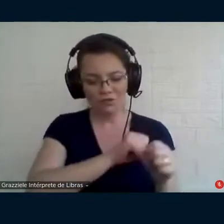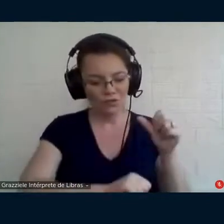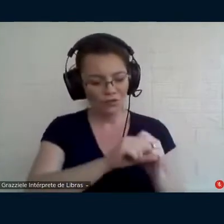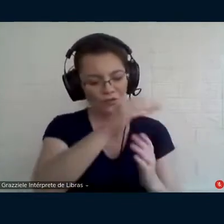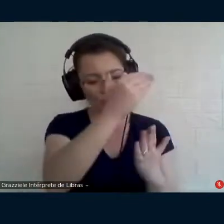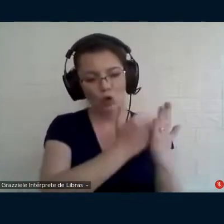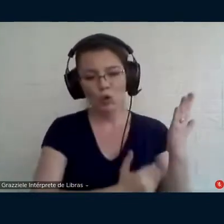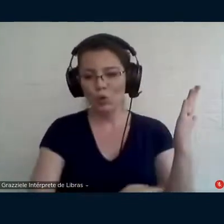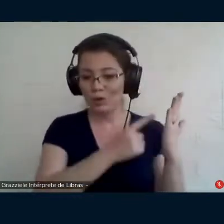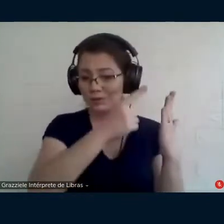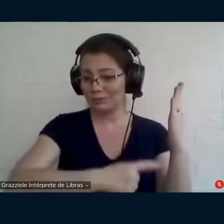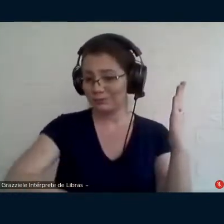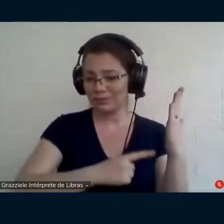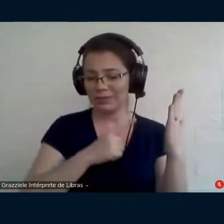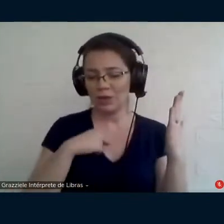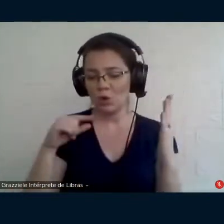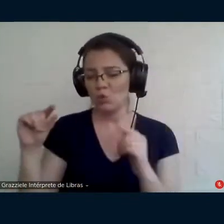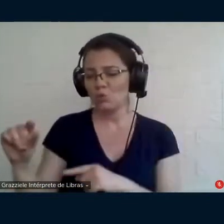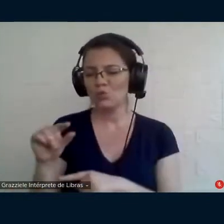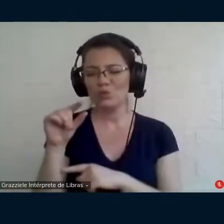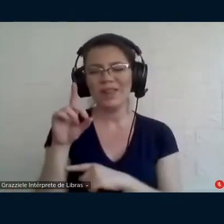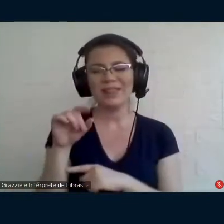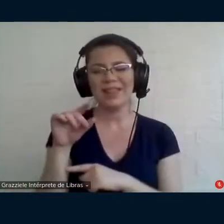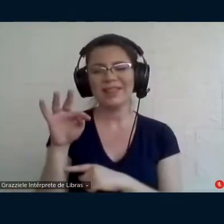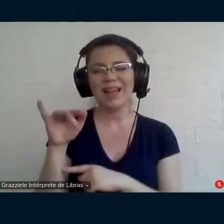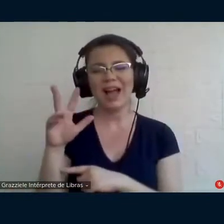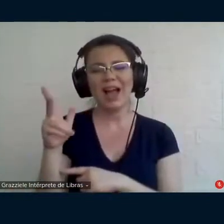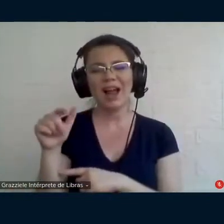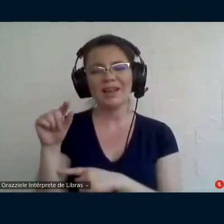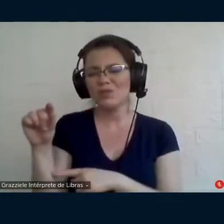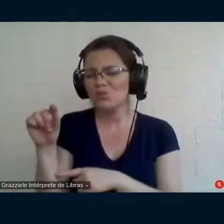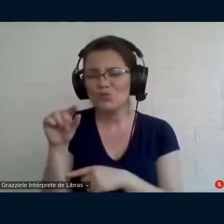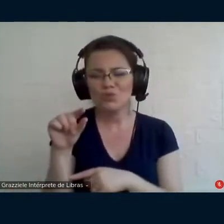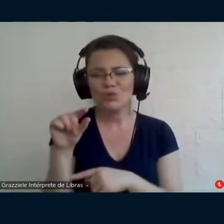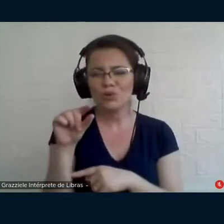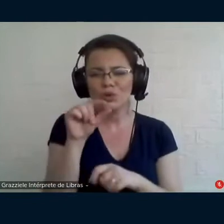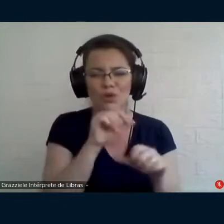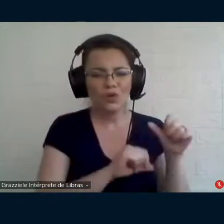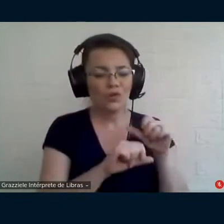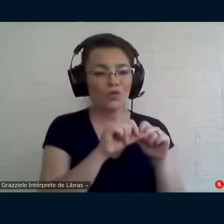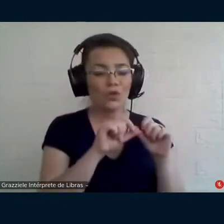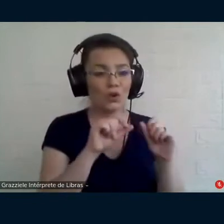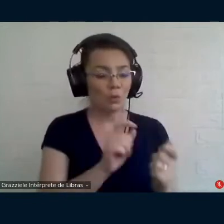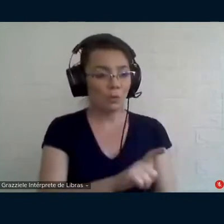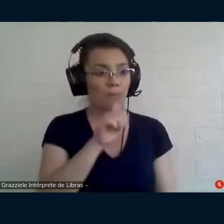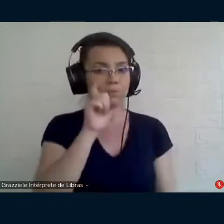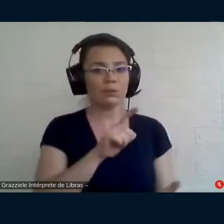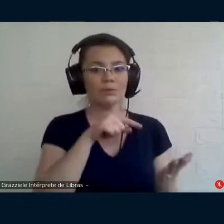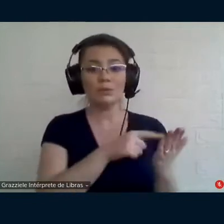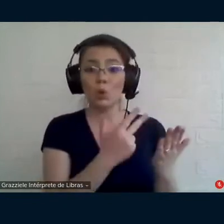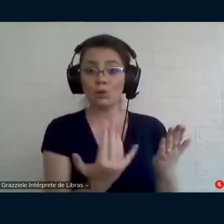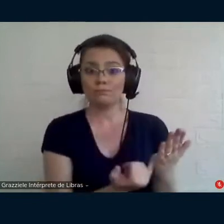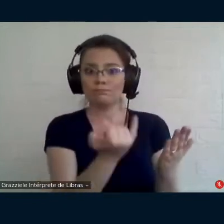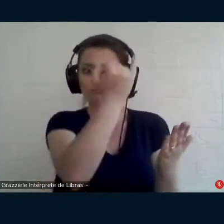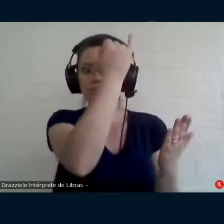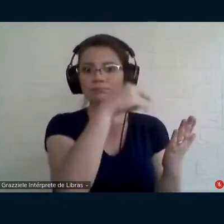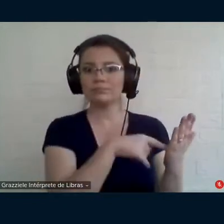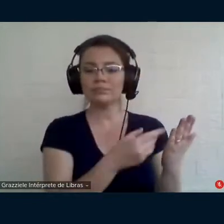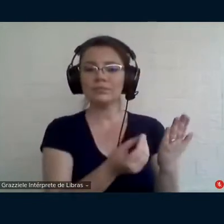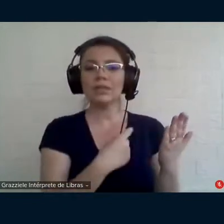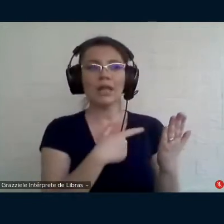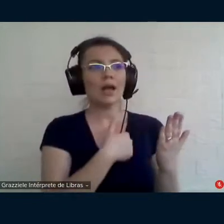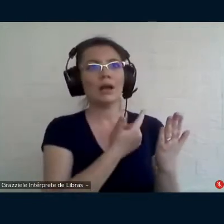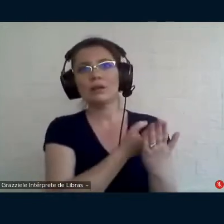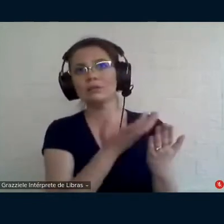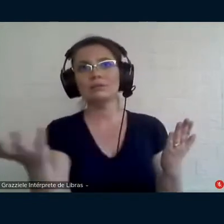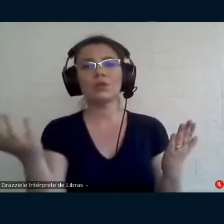detalhe numa tese da centralidade, uma construção que pode mudar muito o trabalho das